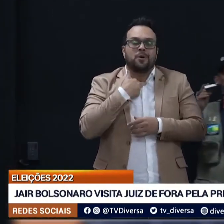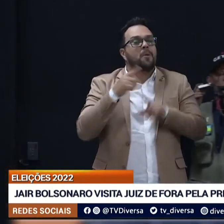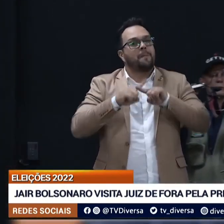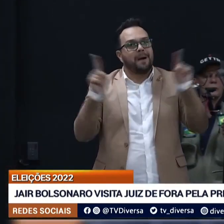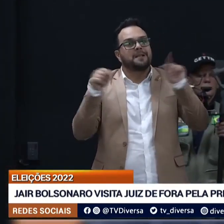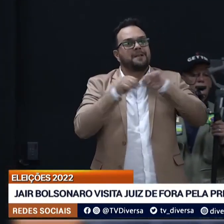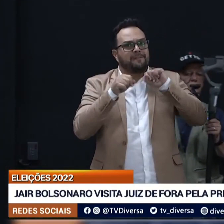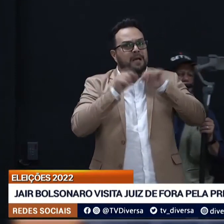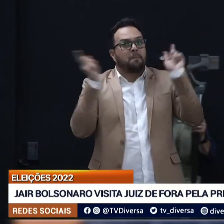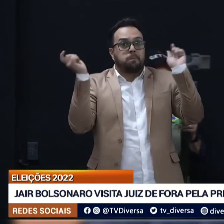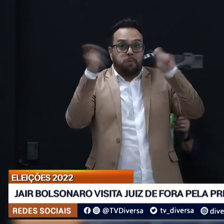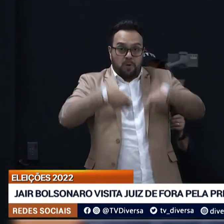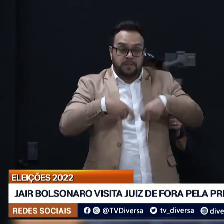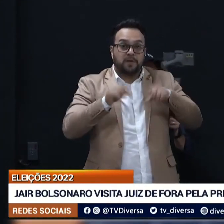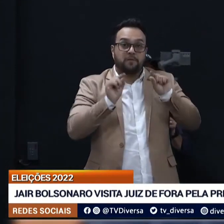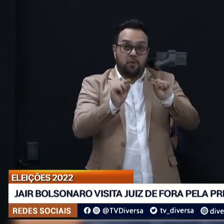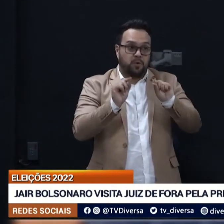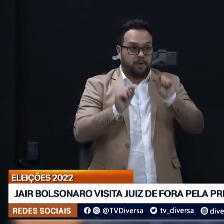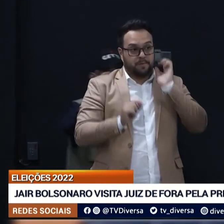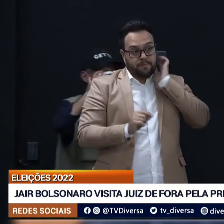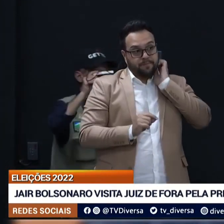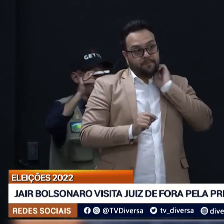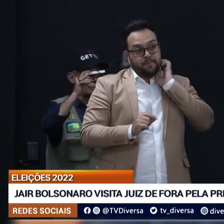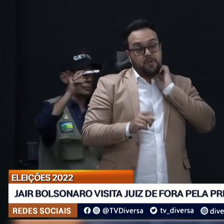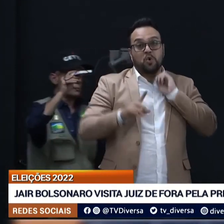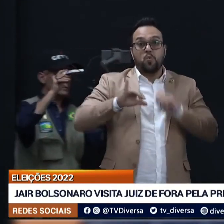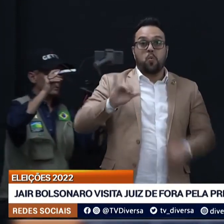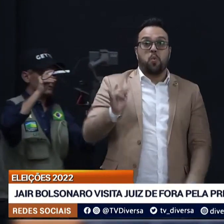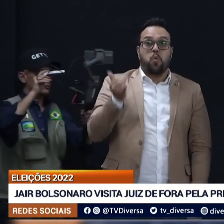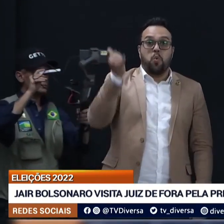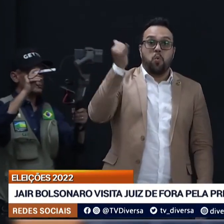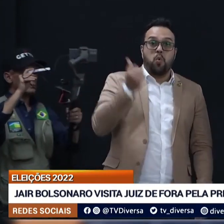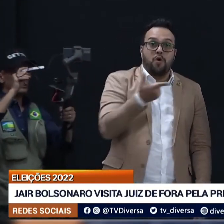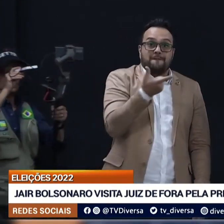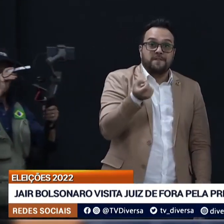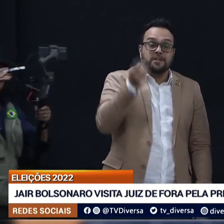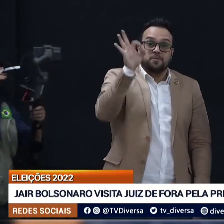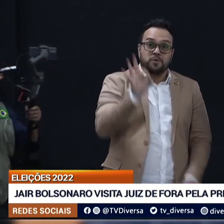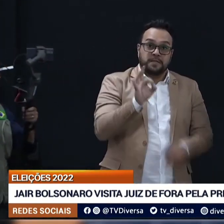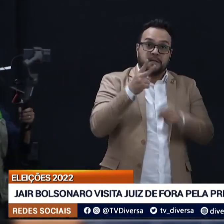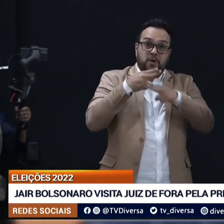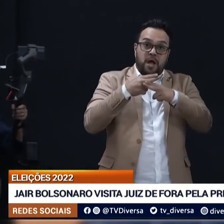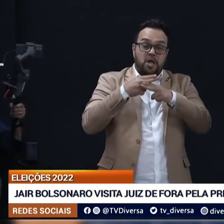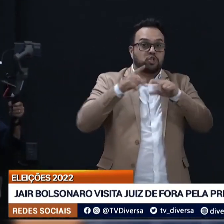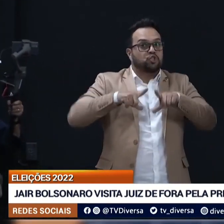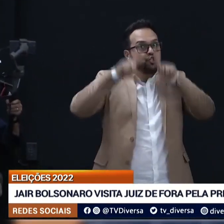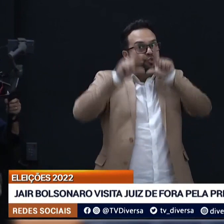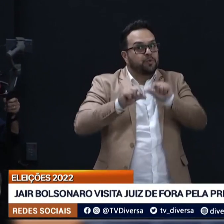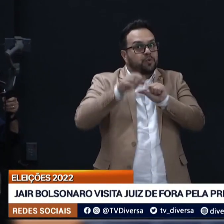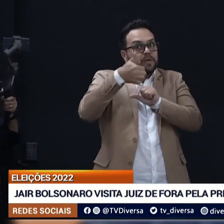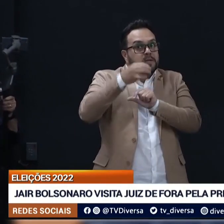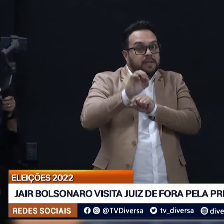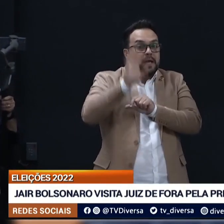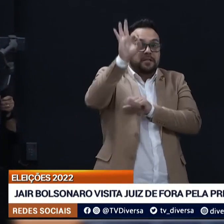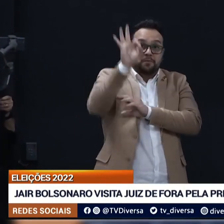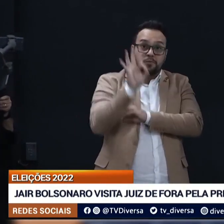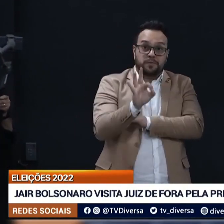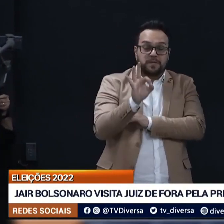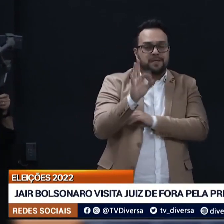possível para as Santas Casas? O senhor deve se lembrar, o juro da Caixa Econômica estava na casa dos 20%. Passou para 10%, melhorou bastante.